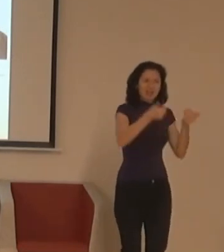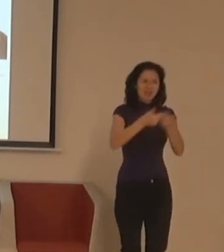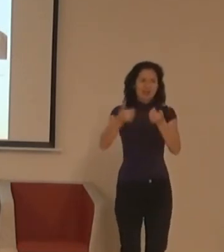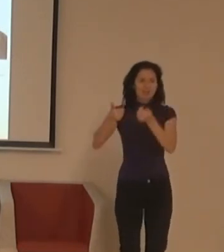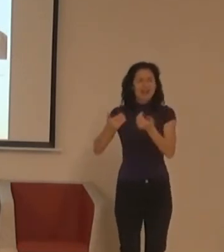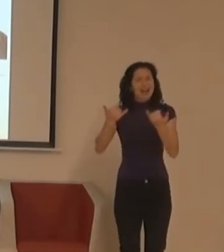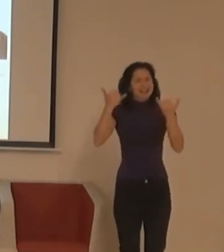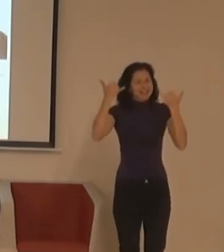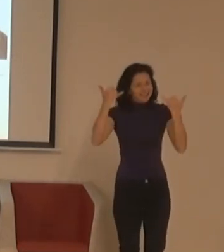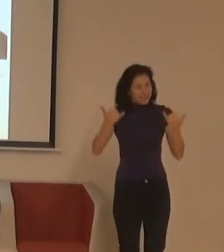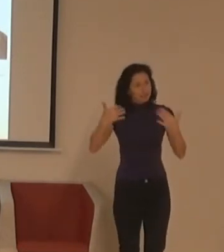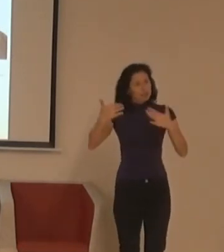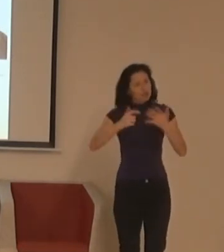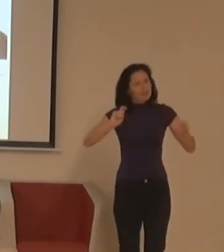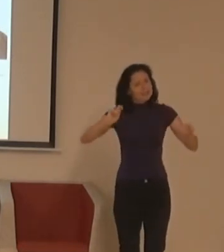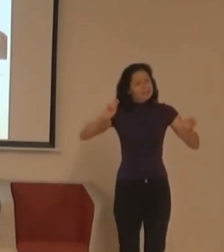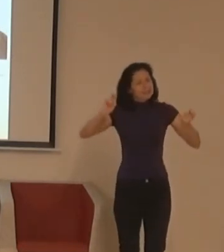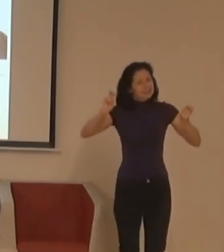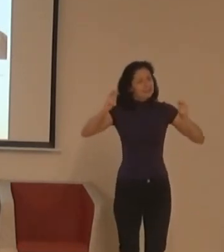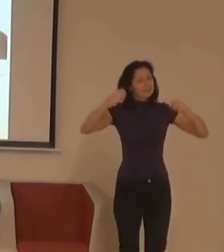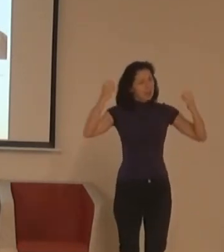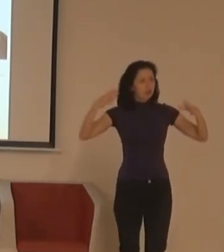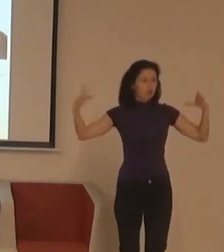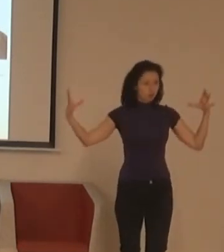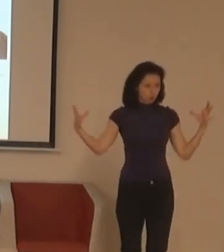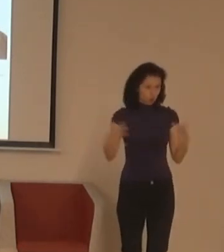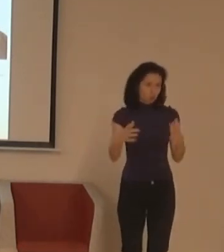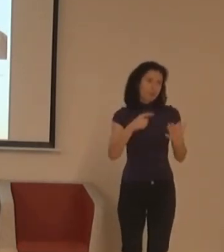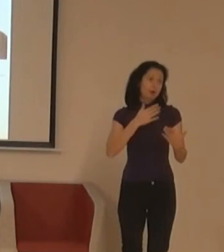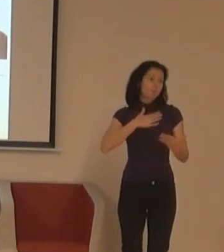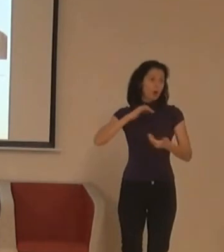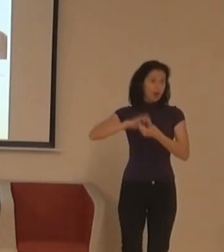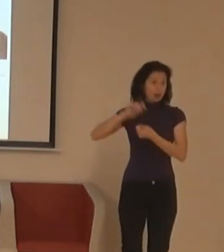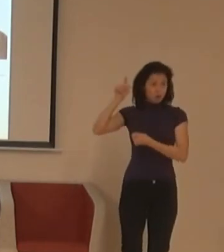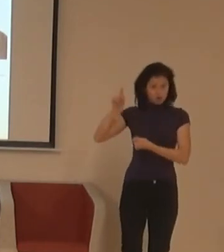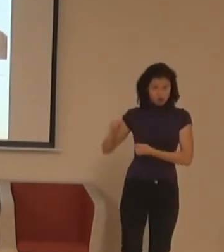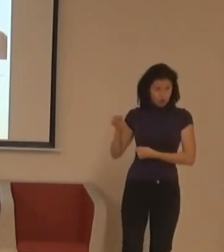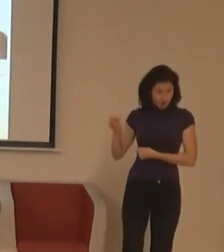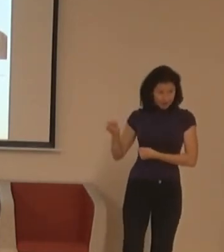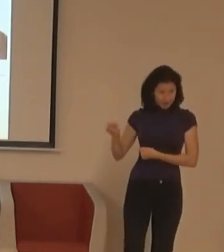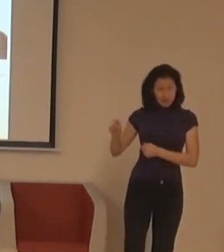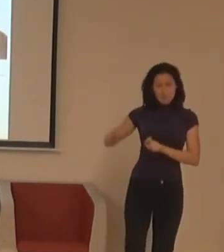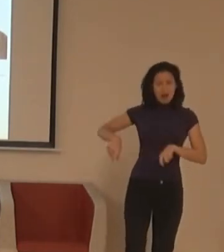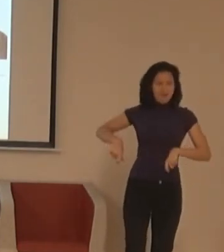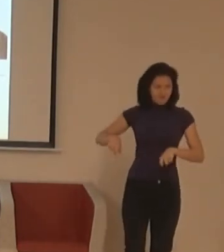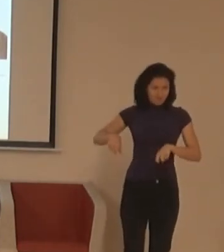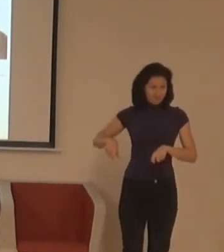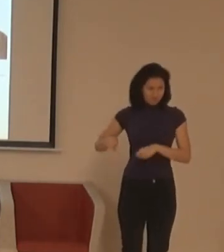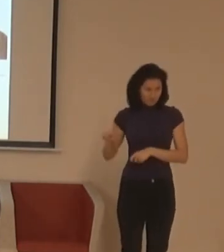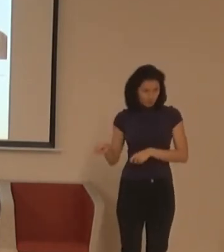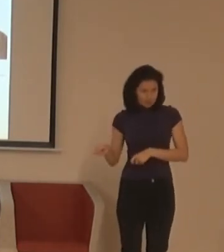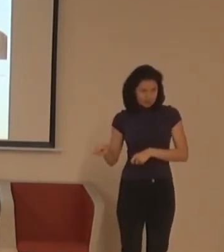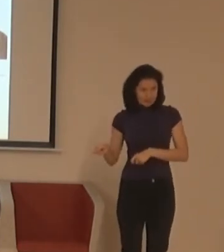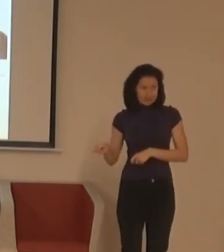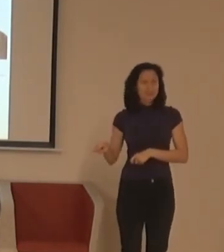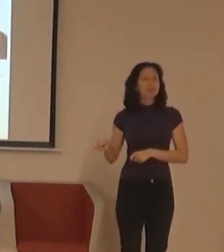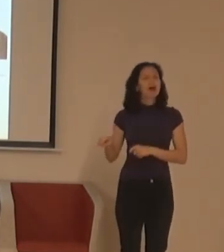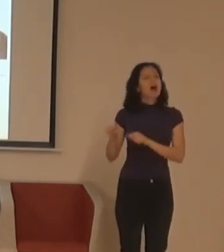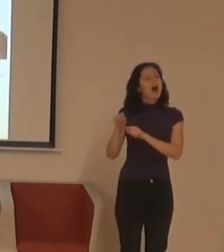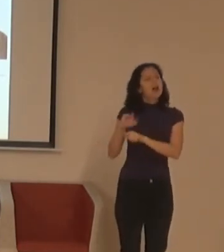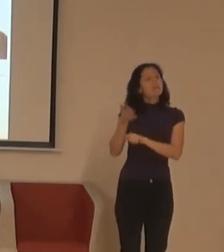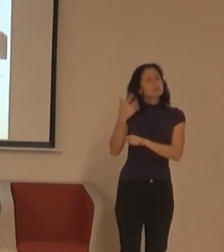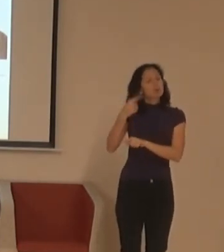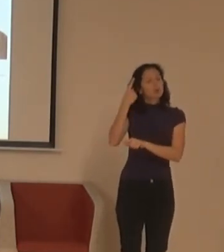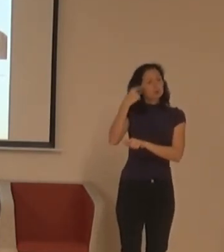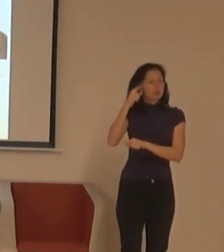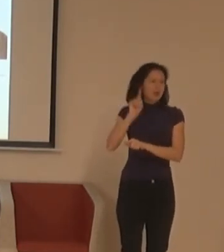toho týmu. Takže moje kolegynika Rodolfová, která je na vozajku, tož není tak doležitý, jako fakt, že má vystavu na